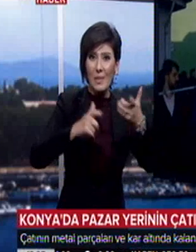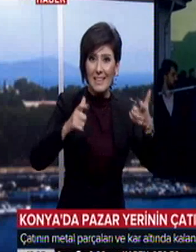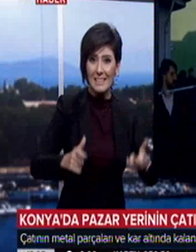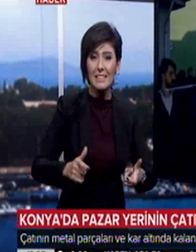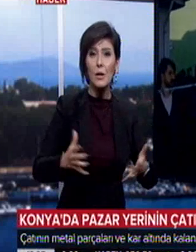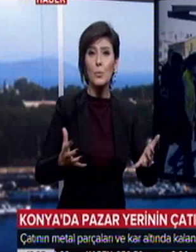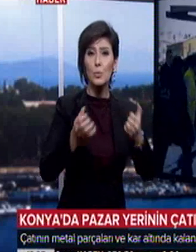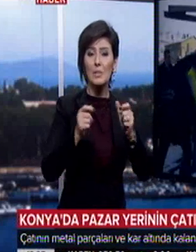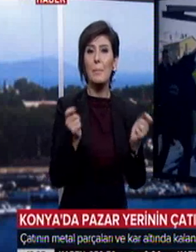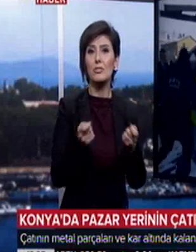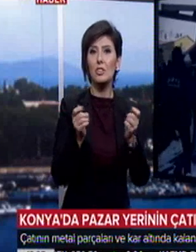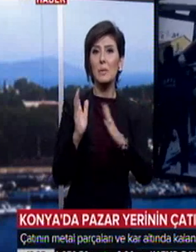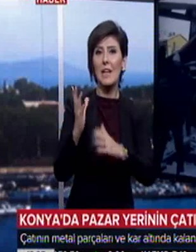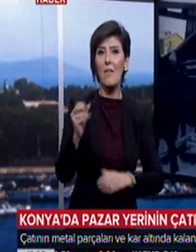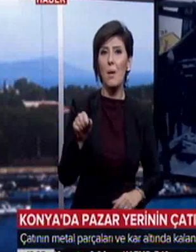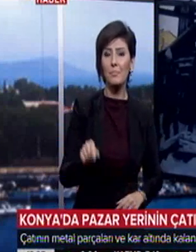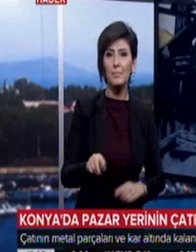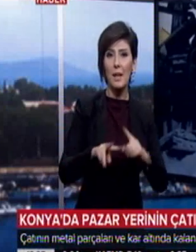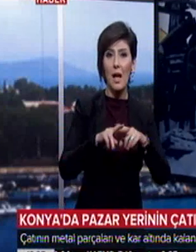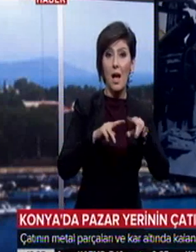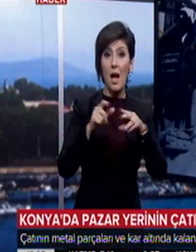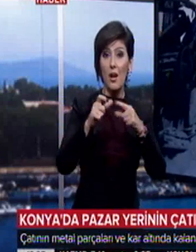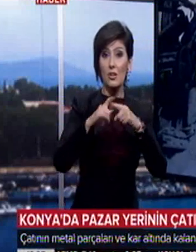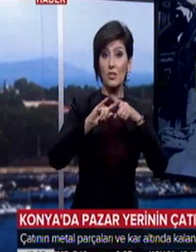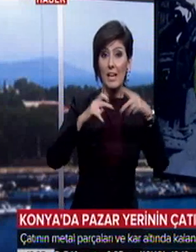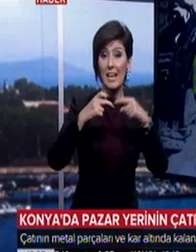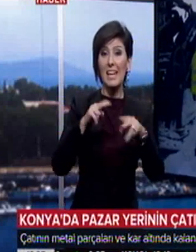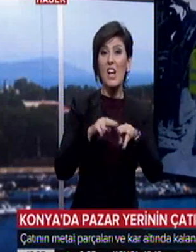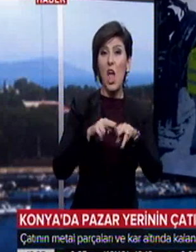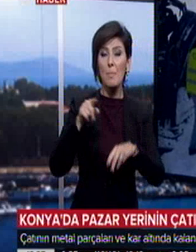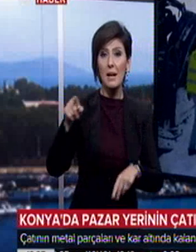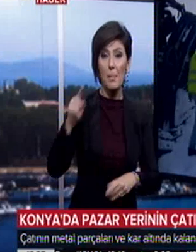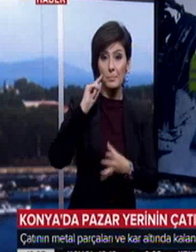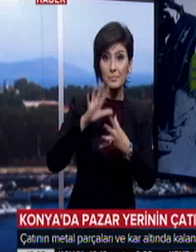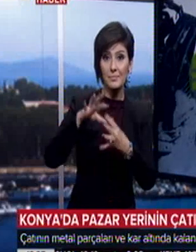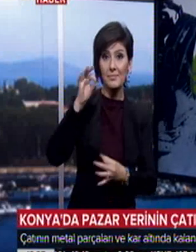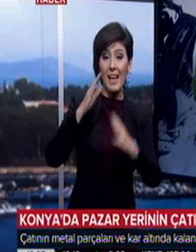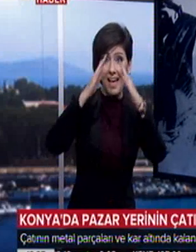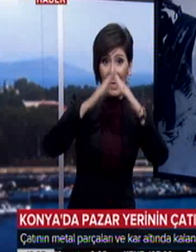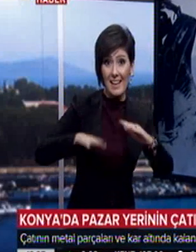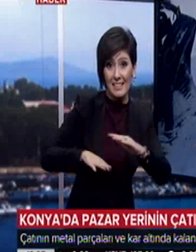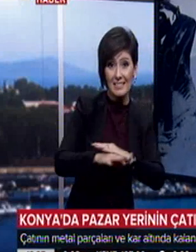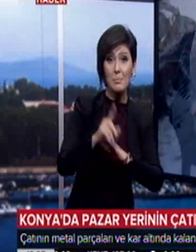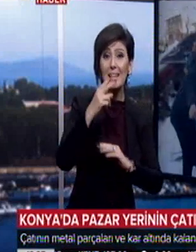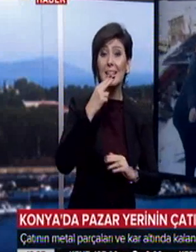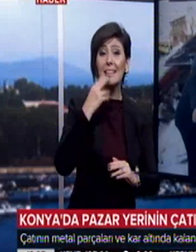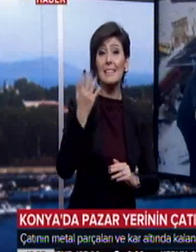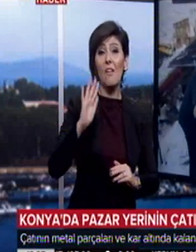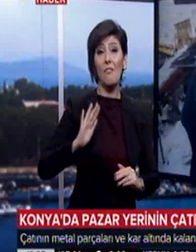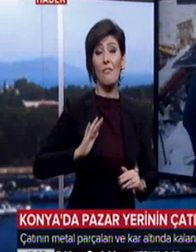kurtarma çalışmaları devam ediyor. Akşehir Kaymakamı Yalçın Sezgin, enkaz altında bir kadının daha bulunduğu yönünde